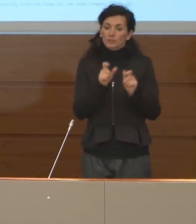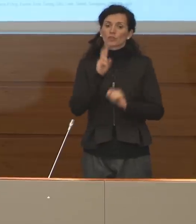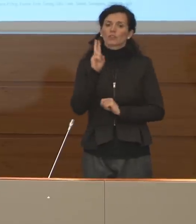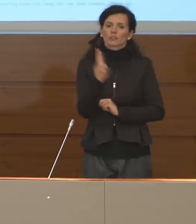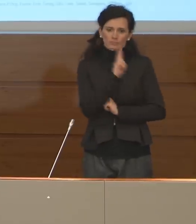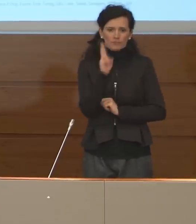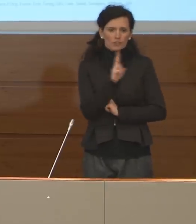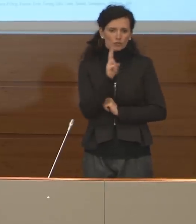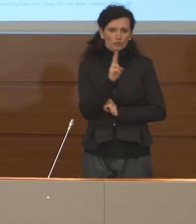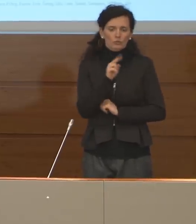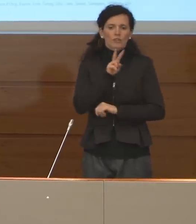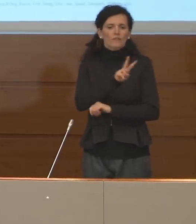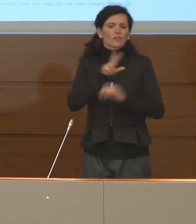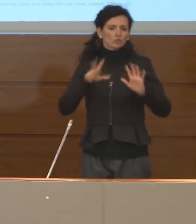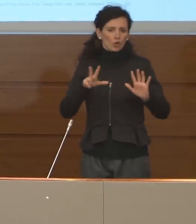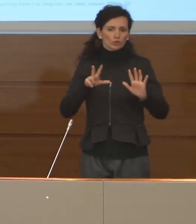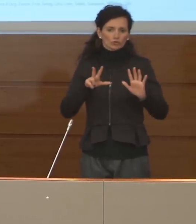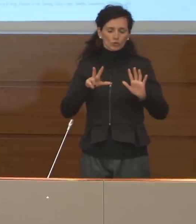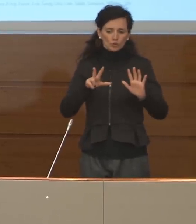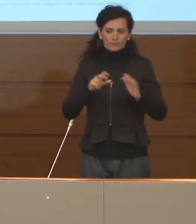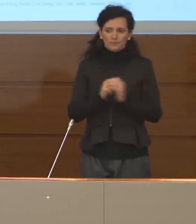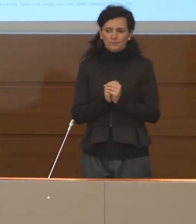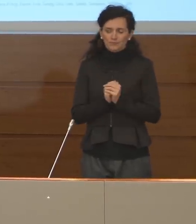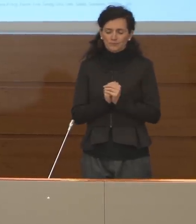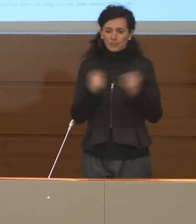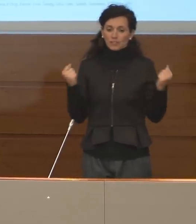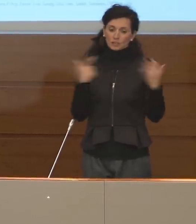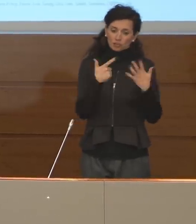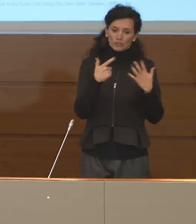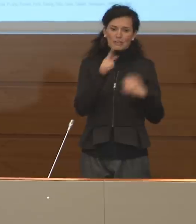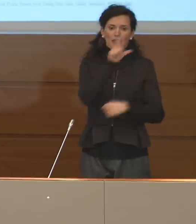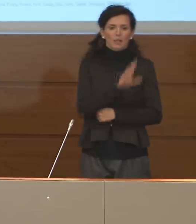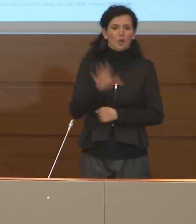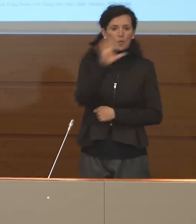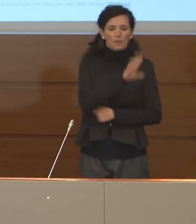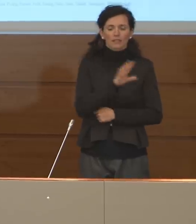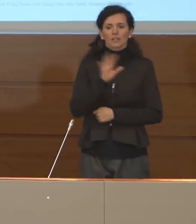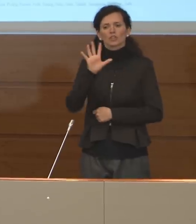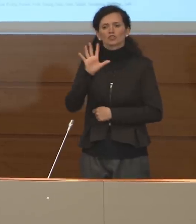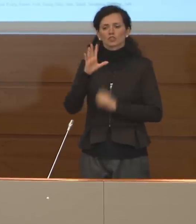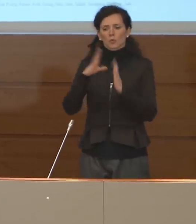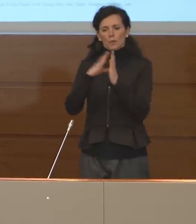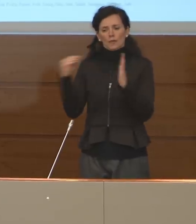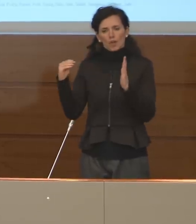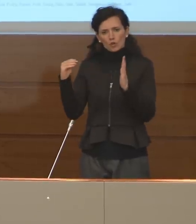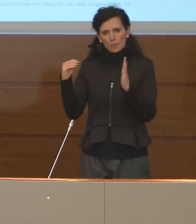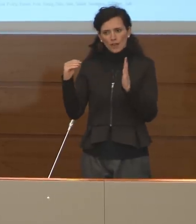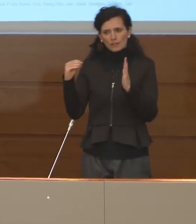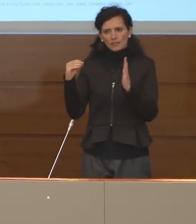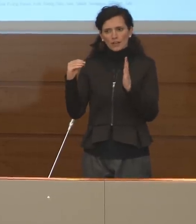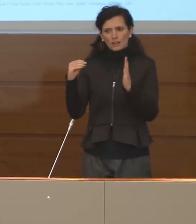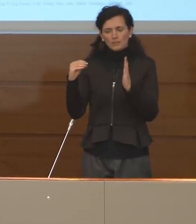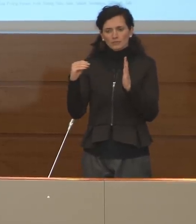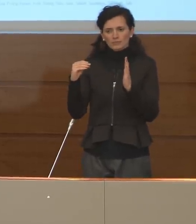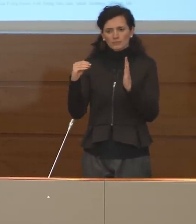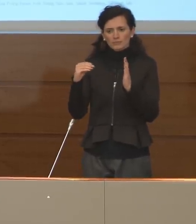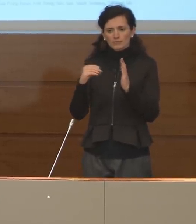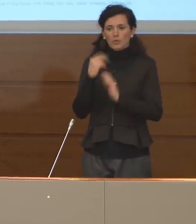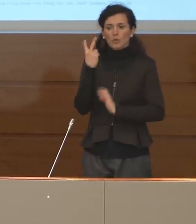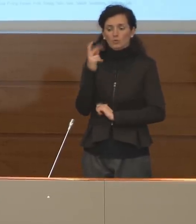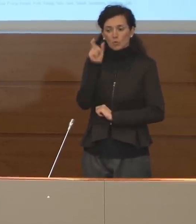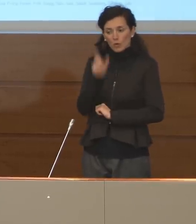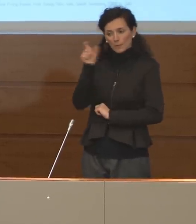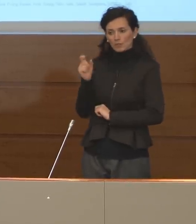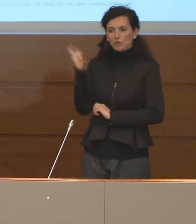è 28, 17 in Lombardia, 5 in Emilia Romagna, 2 nelle